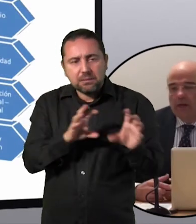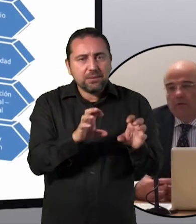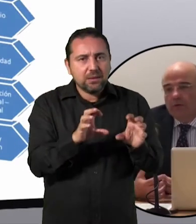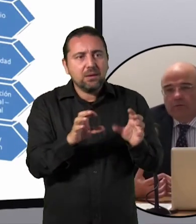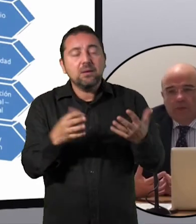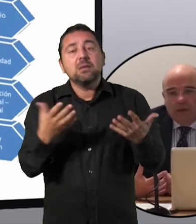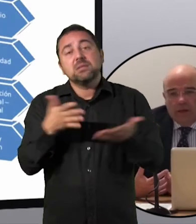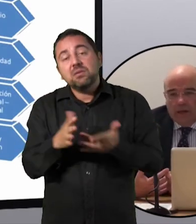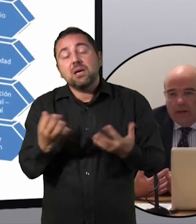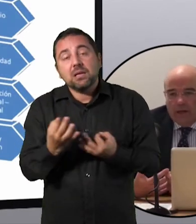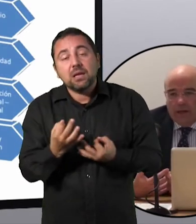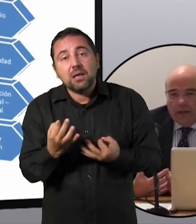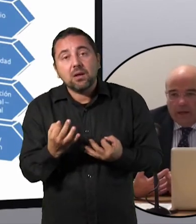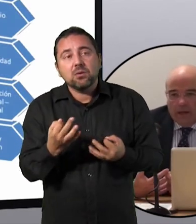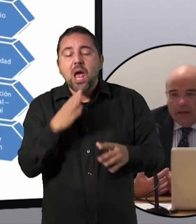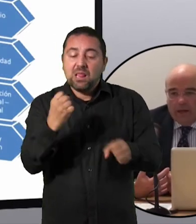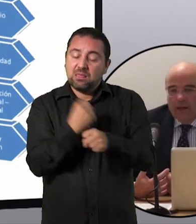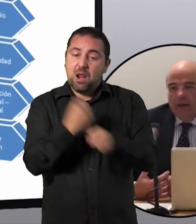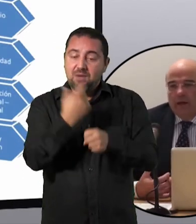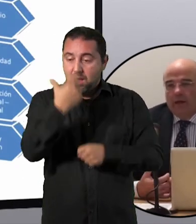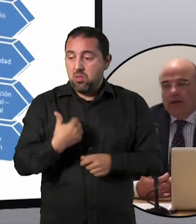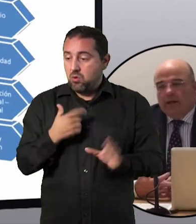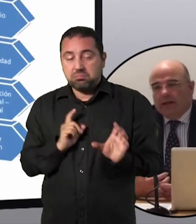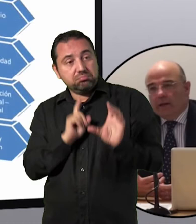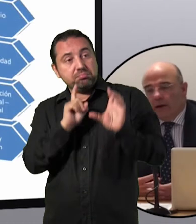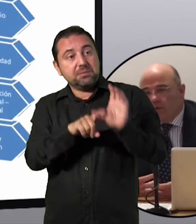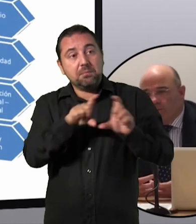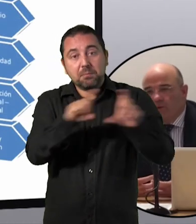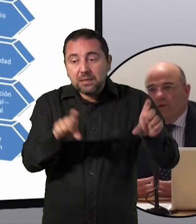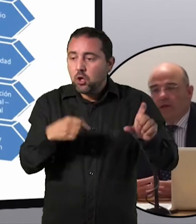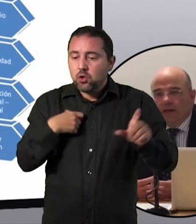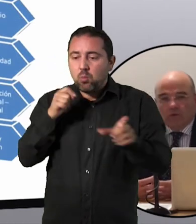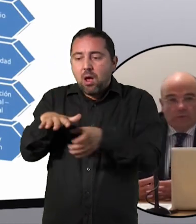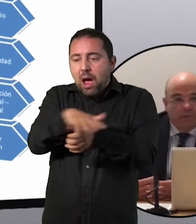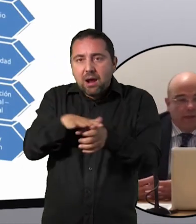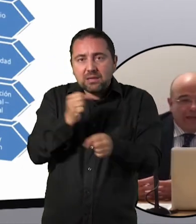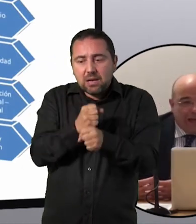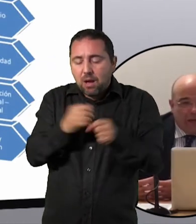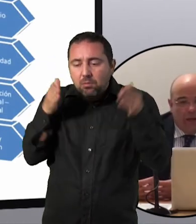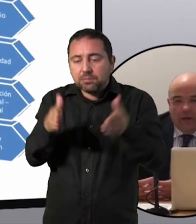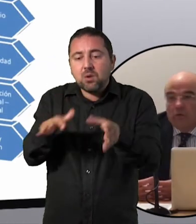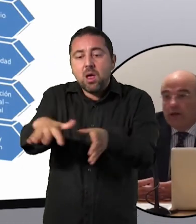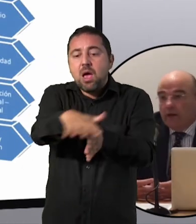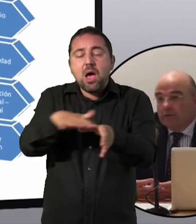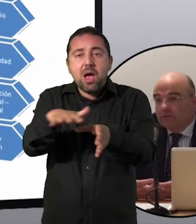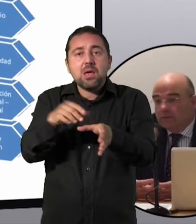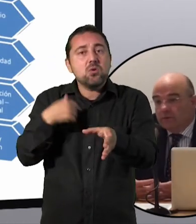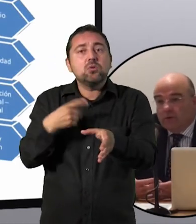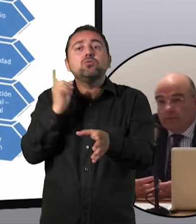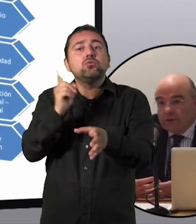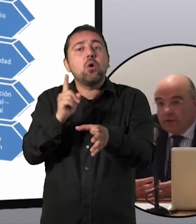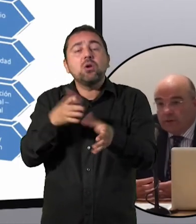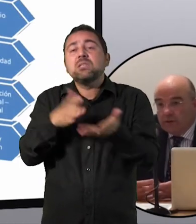aprender de tal... Bueno, el trabajador por cuenta ajena normalmente cae en un área